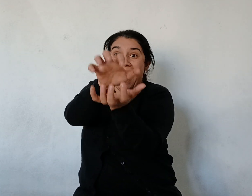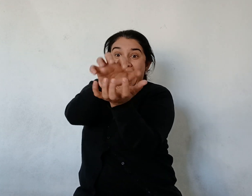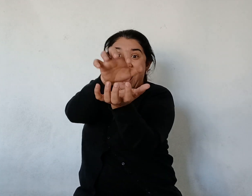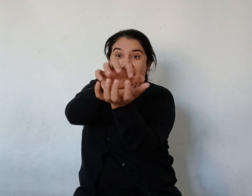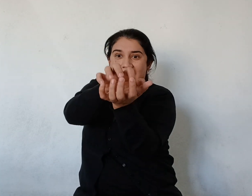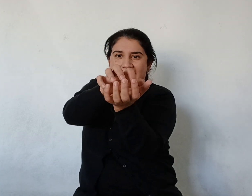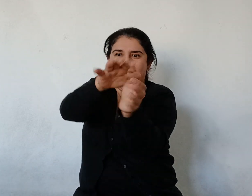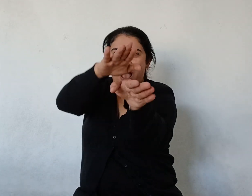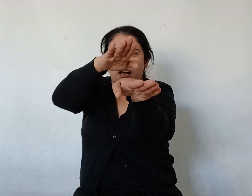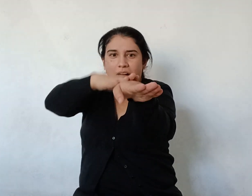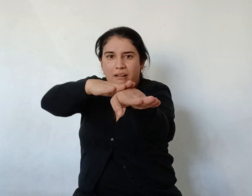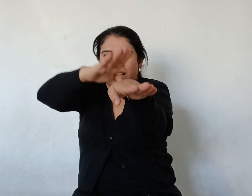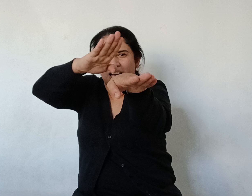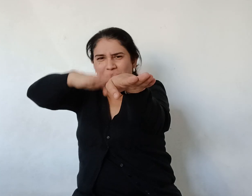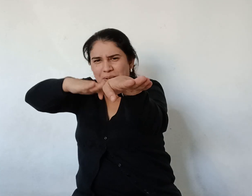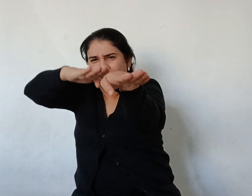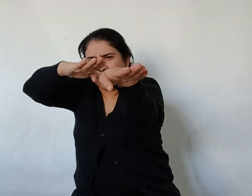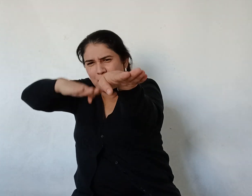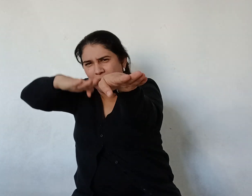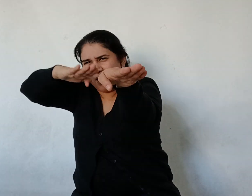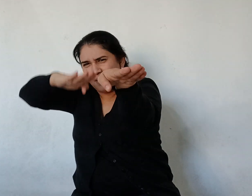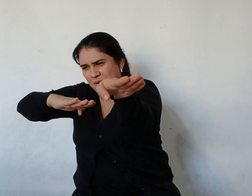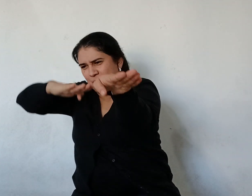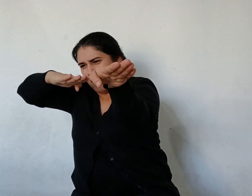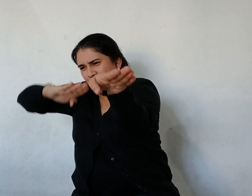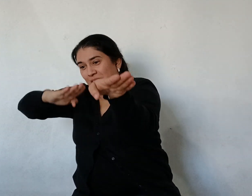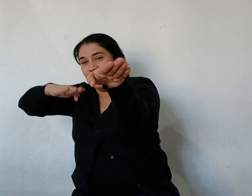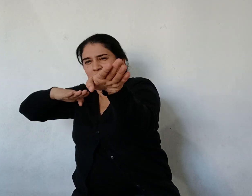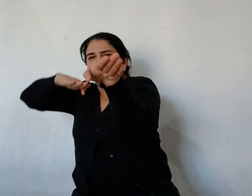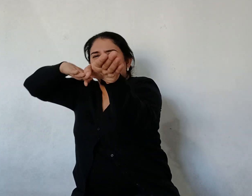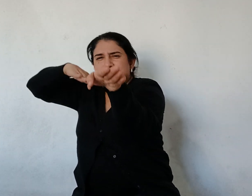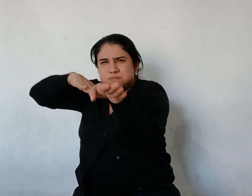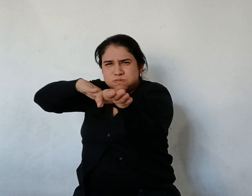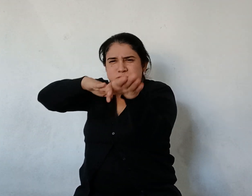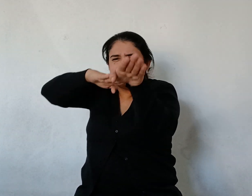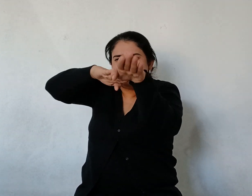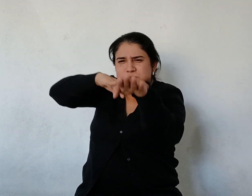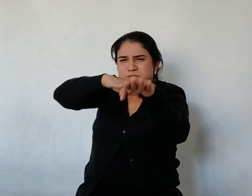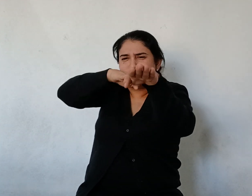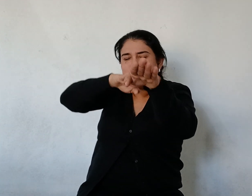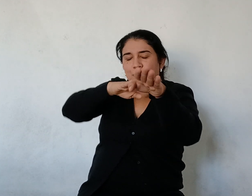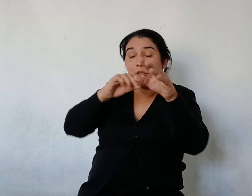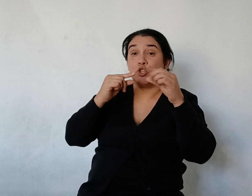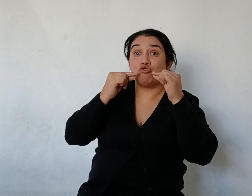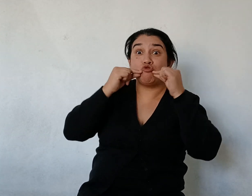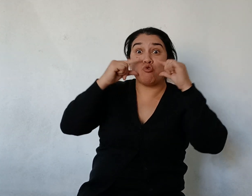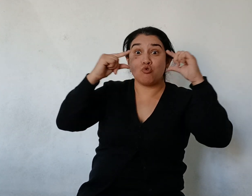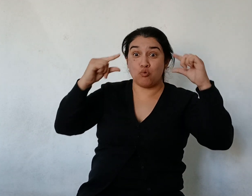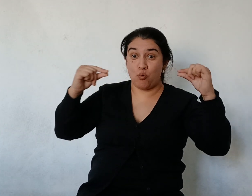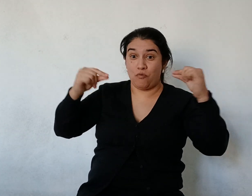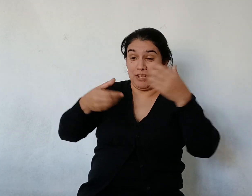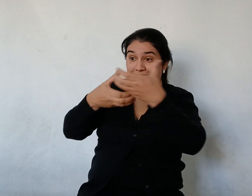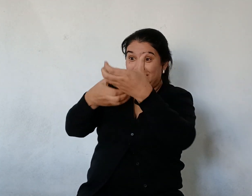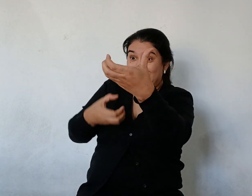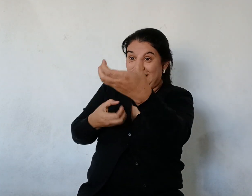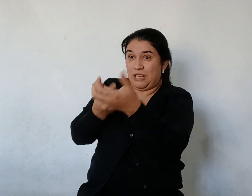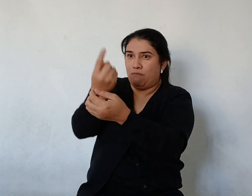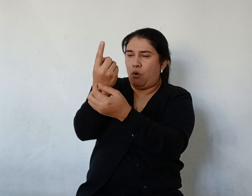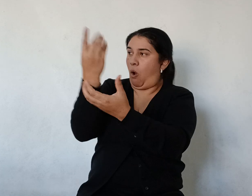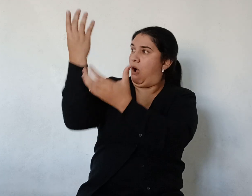El inmenso surubí empujó el torpedo Hacia la corriente Y se colocó bajo él Sosteniéndolo sobre el lomo